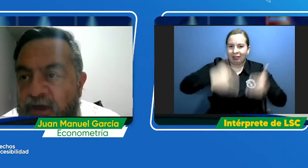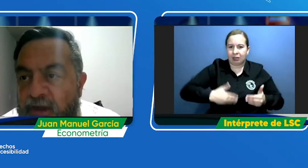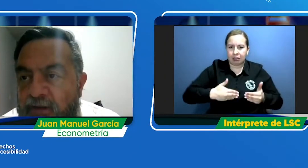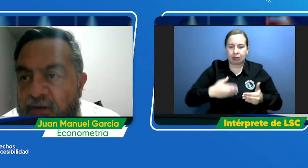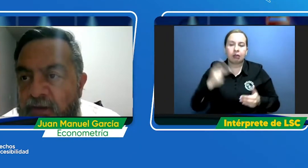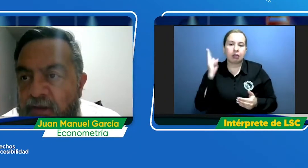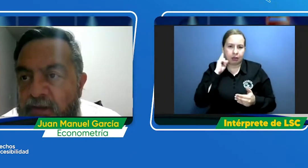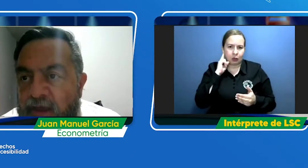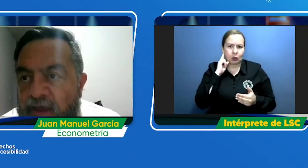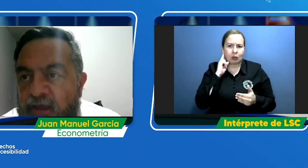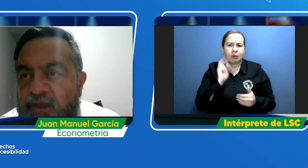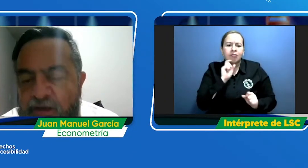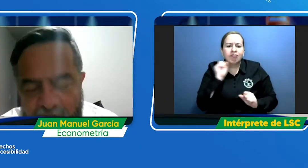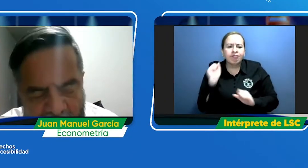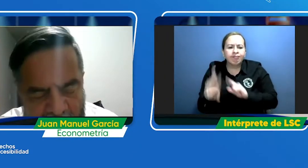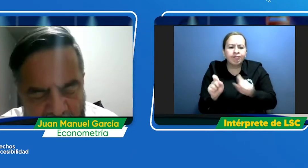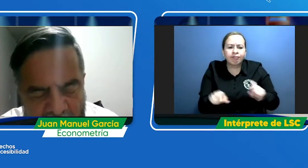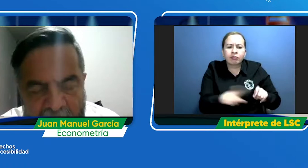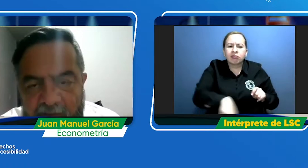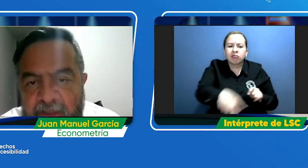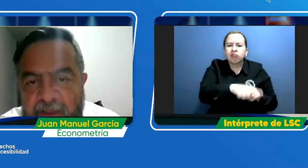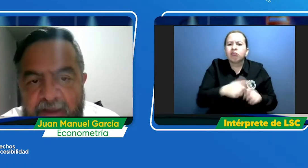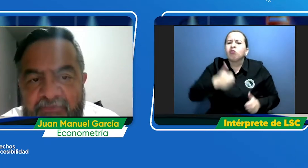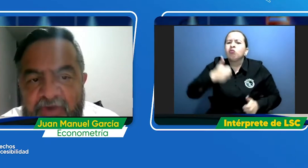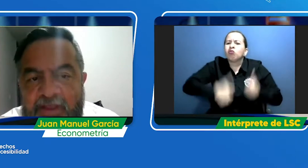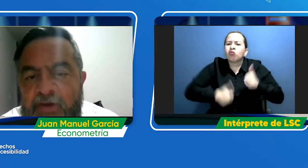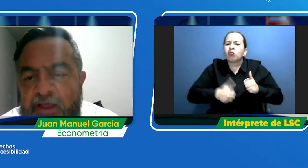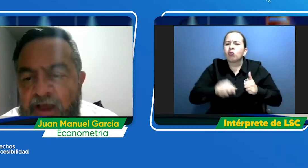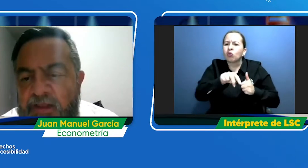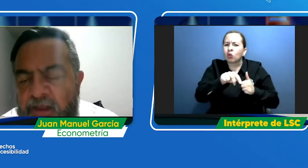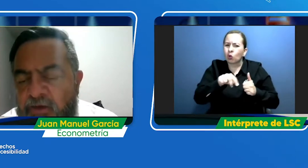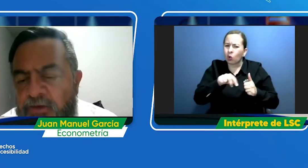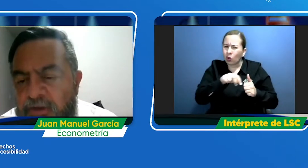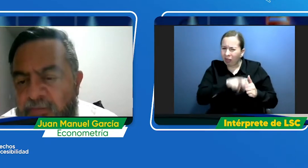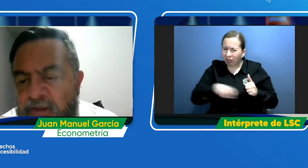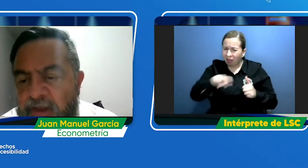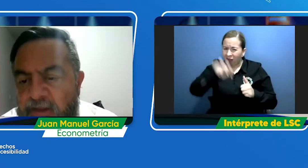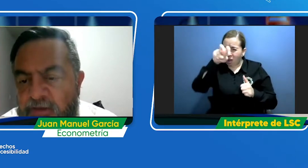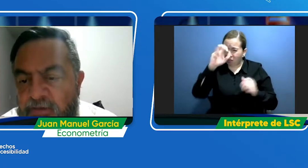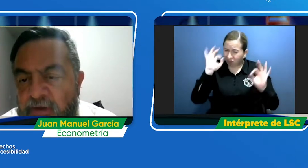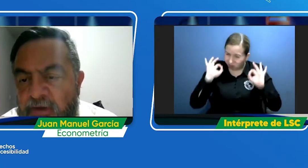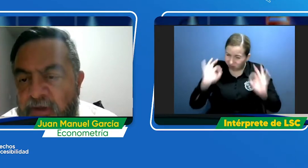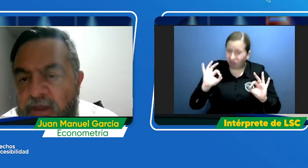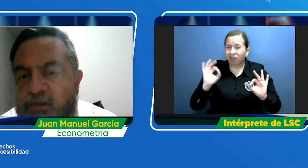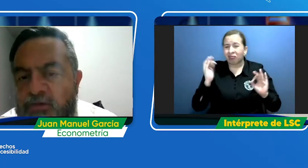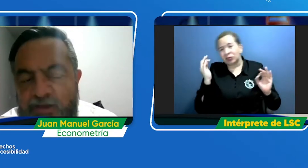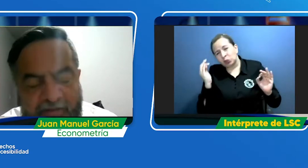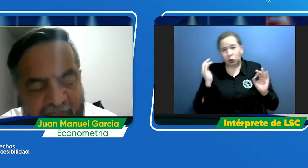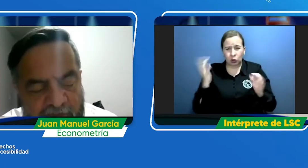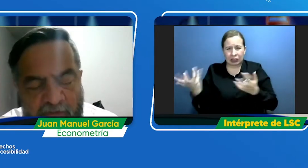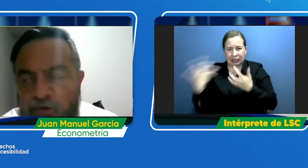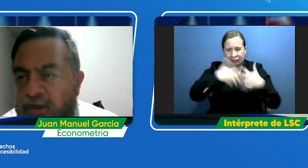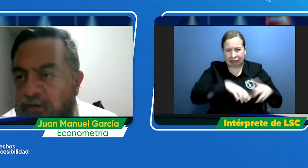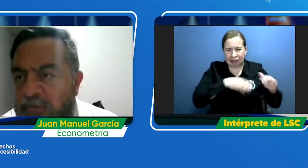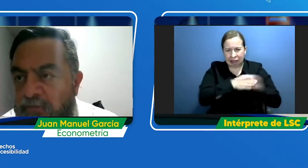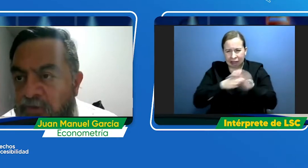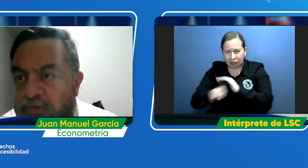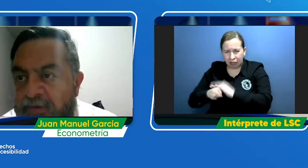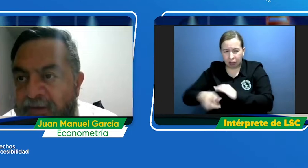de ese nivel de efectividad que tienen los sistemas de acceso y de su satisfacción con ellas mismas.